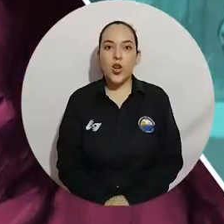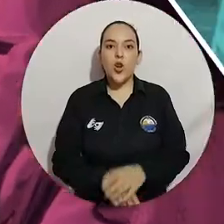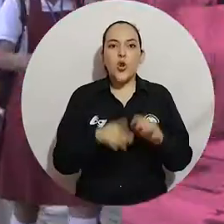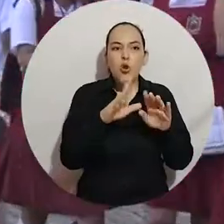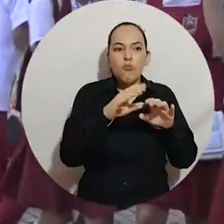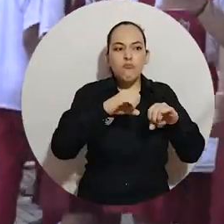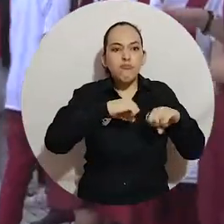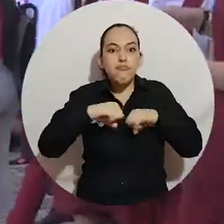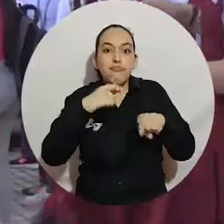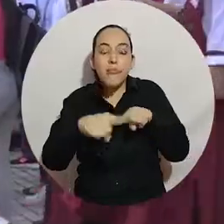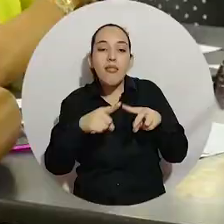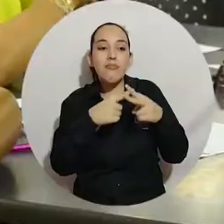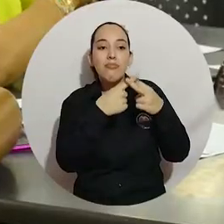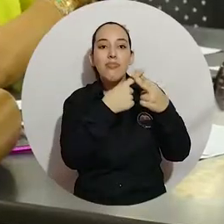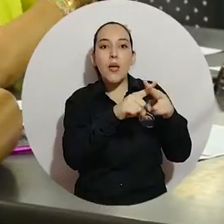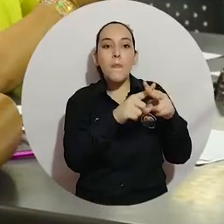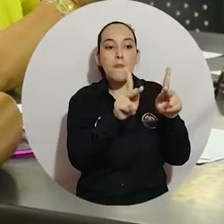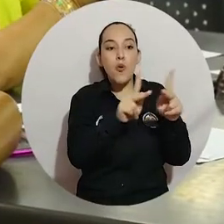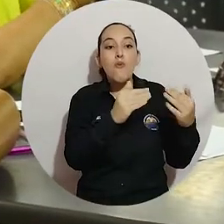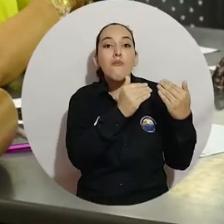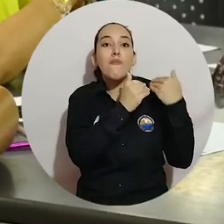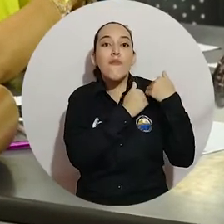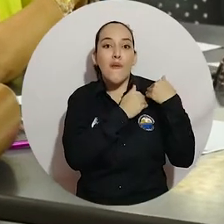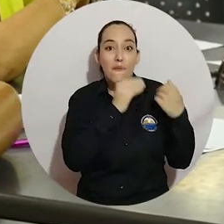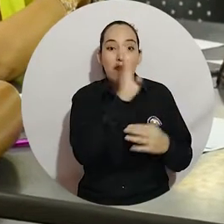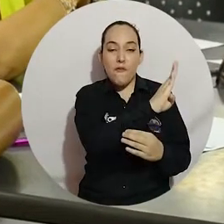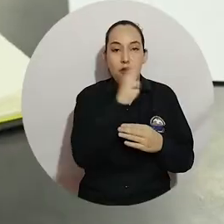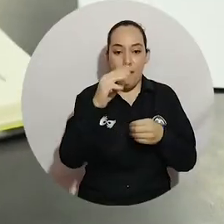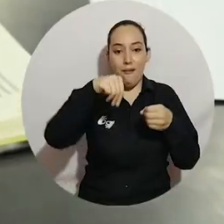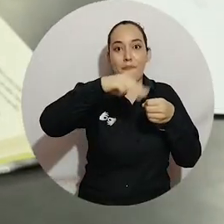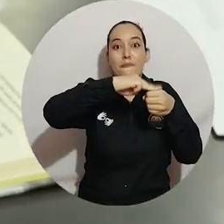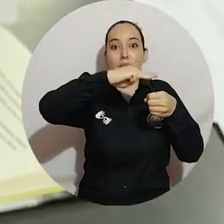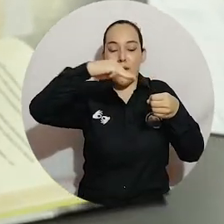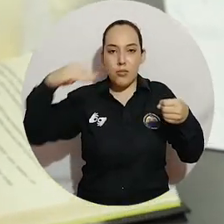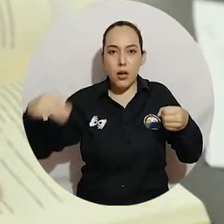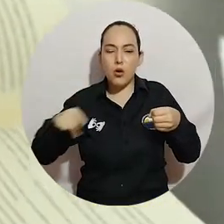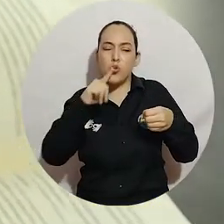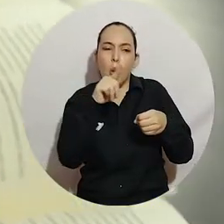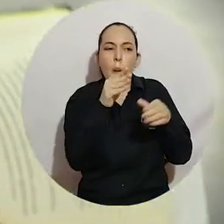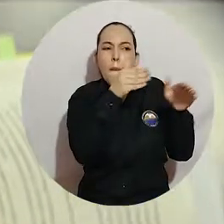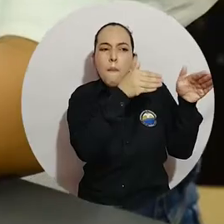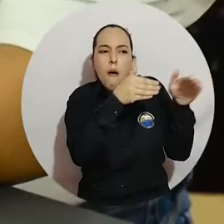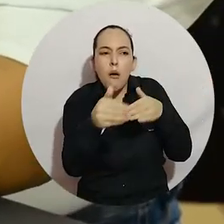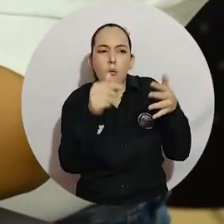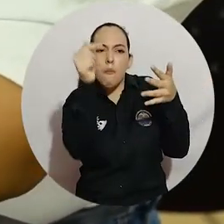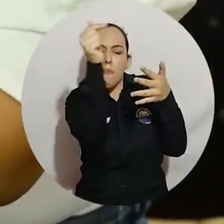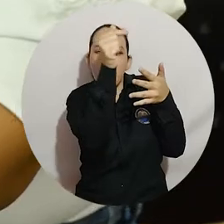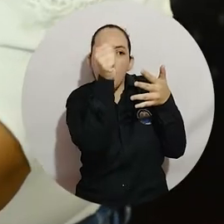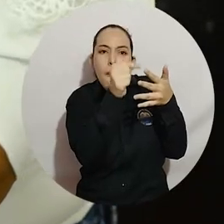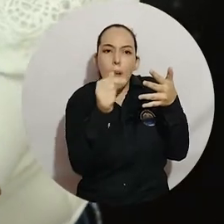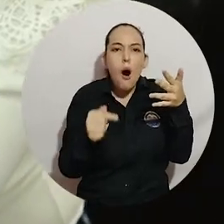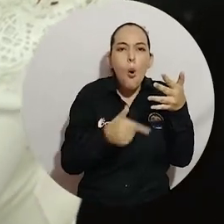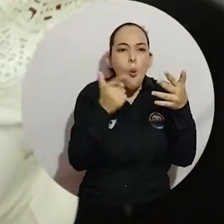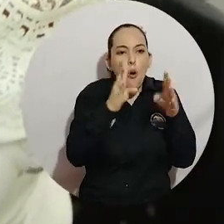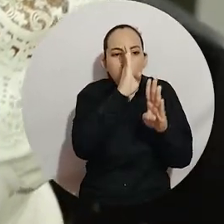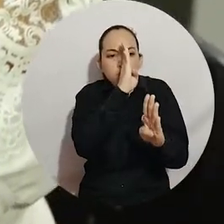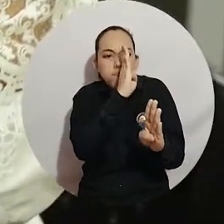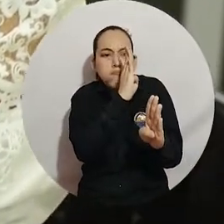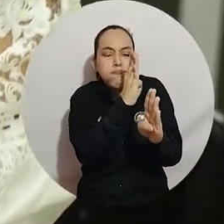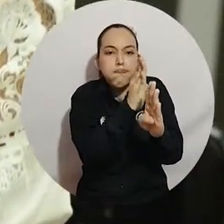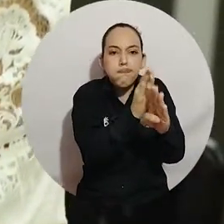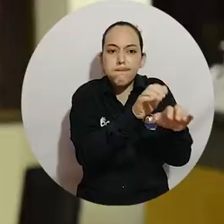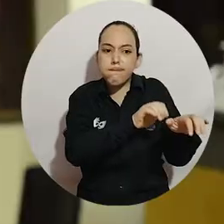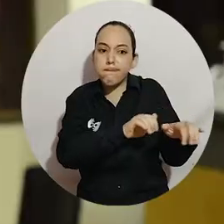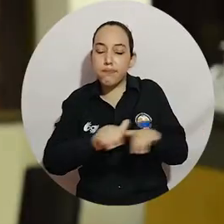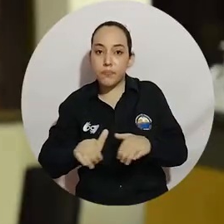Durante la jornada se llevó a cabo el Taller con Bibliotecarios del Magdalena con el fin de conocer el Plan Leo, sus componentes y la ruta para su